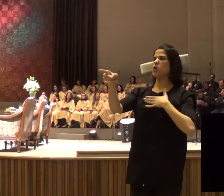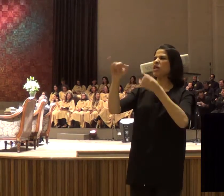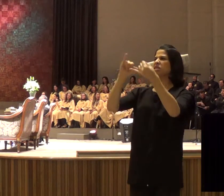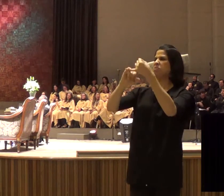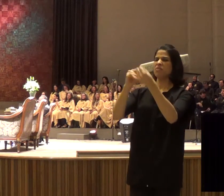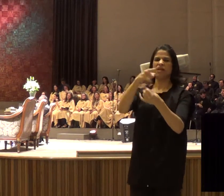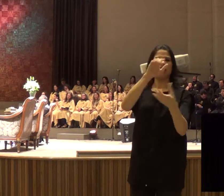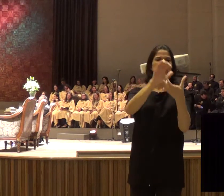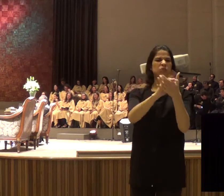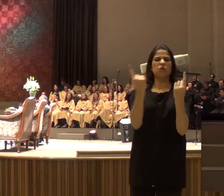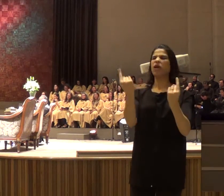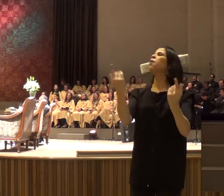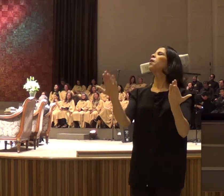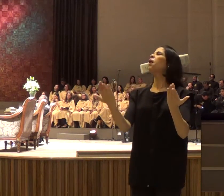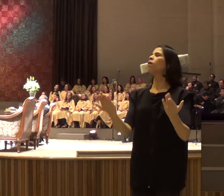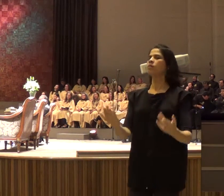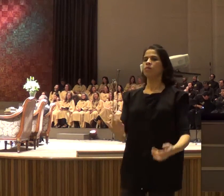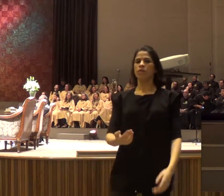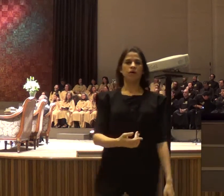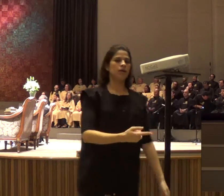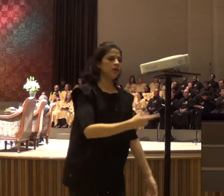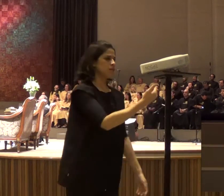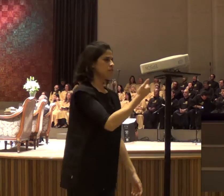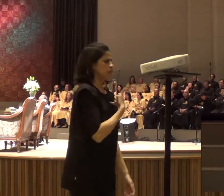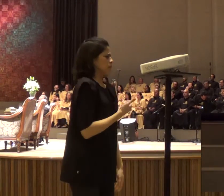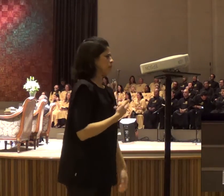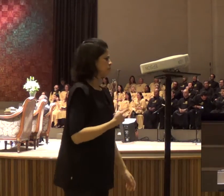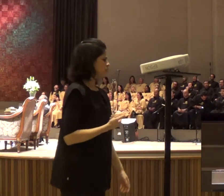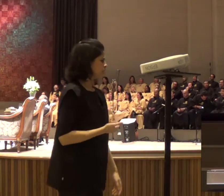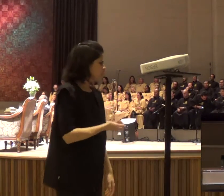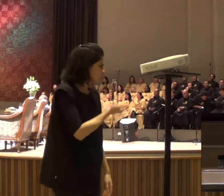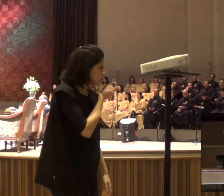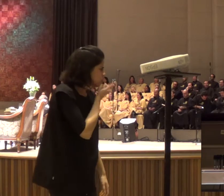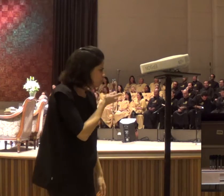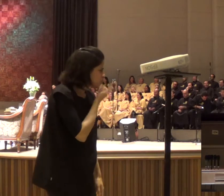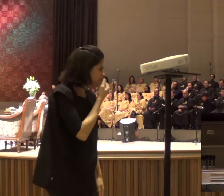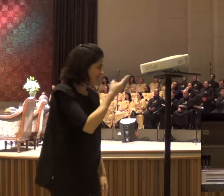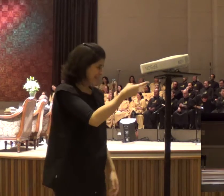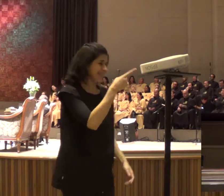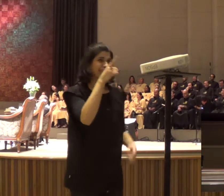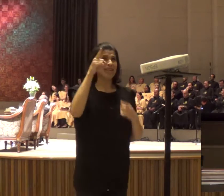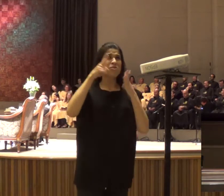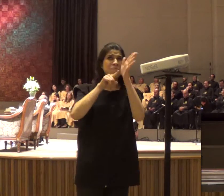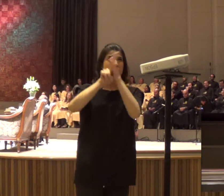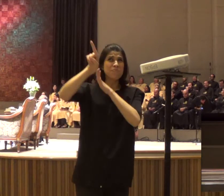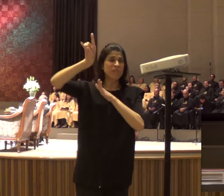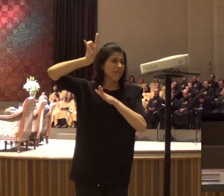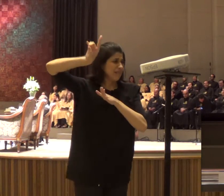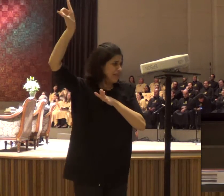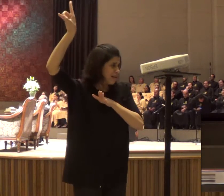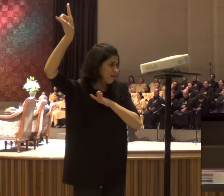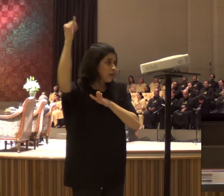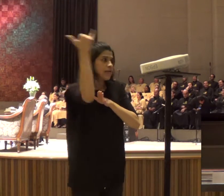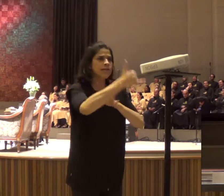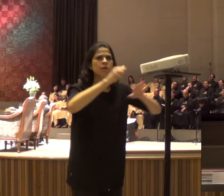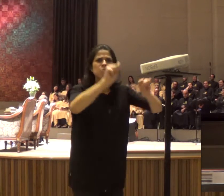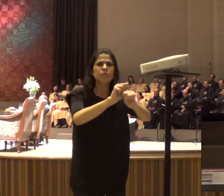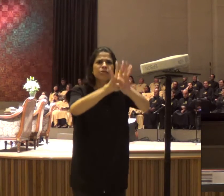eu falei para ele assim, meu filho, ninguém tem que revelar para você, a vontade de Deus, porque a vontade de Deus, já foi revelada